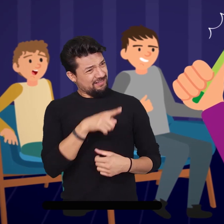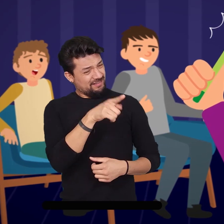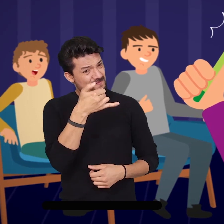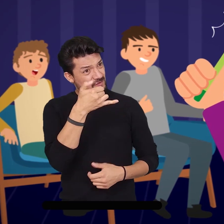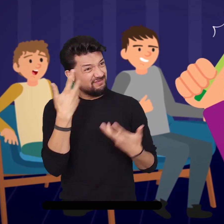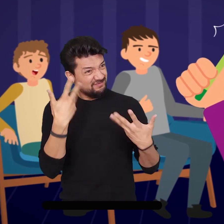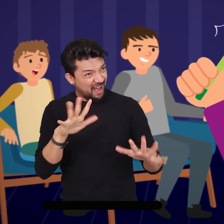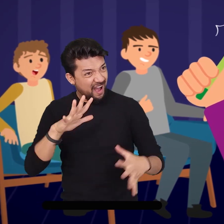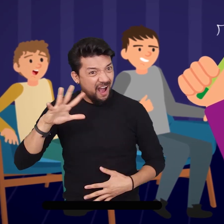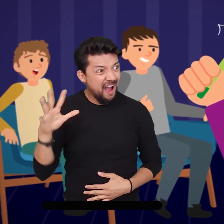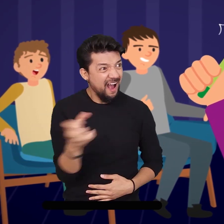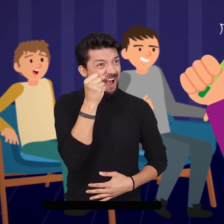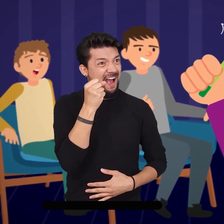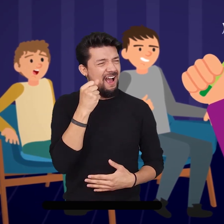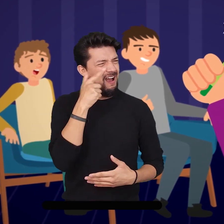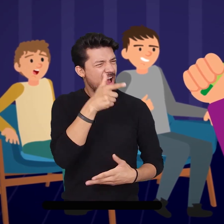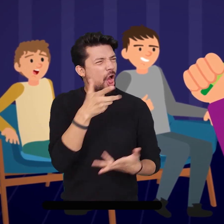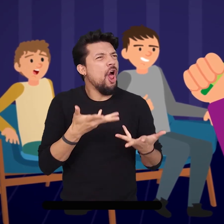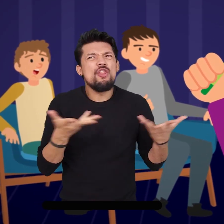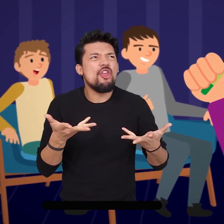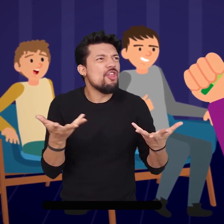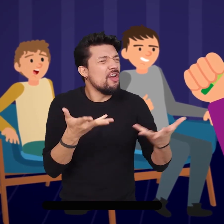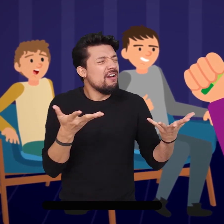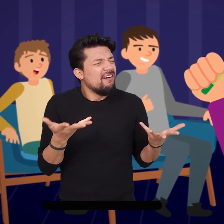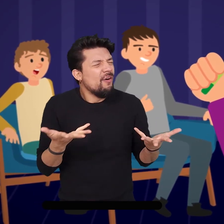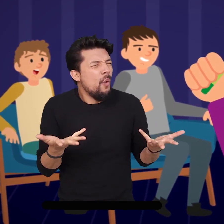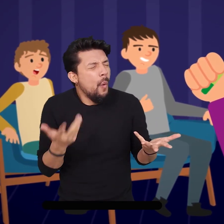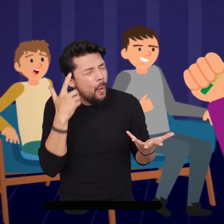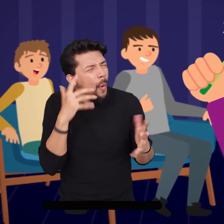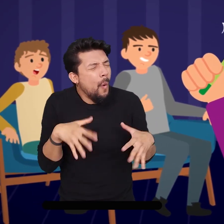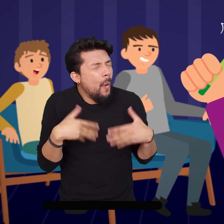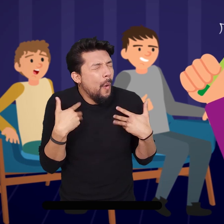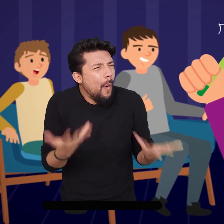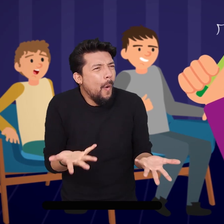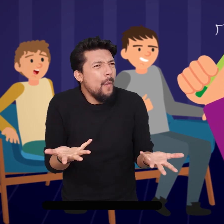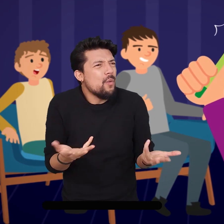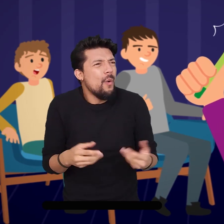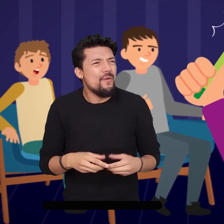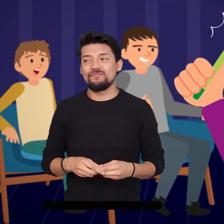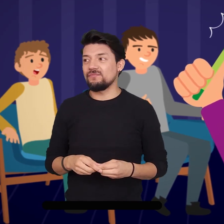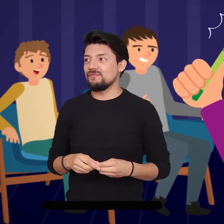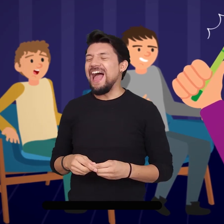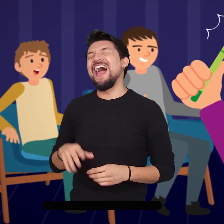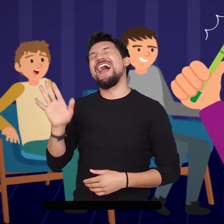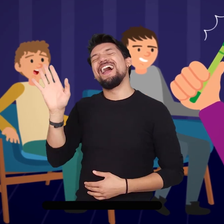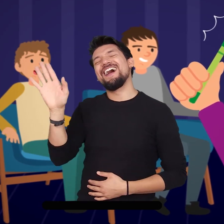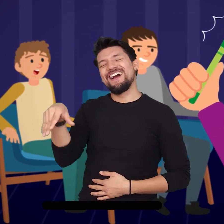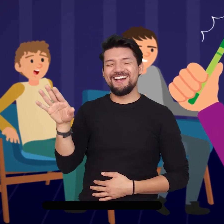Marcela le dijo que sí y Josué le preguntó. ¿Cómo y dónde encontraste el esfero? Ella le explicó que al lado estaba